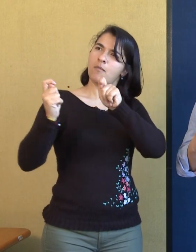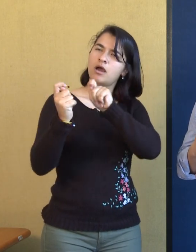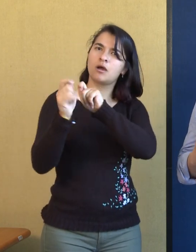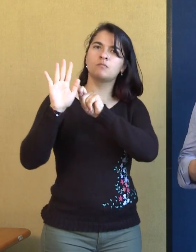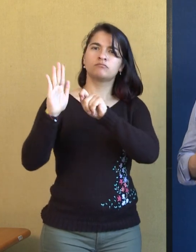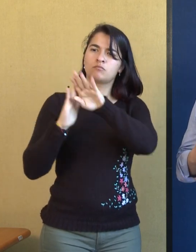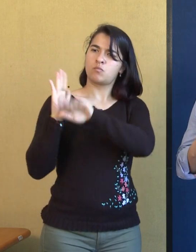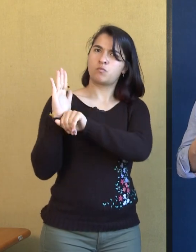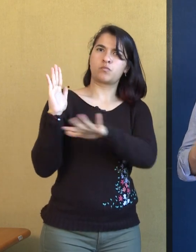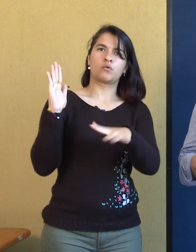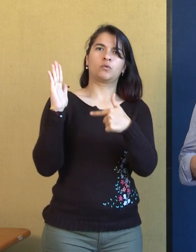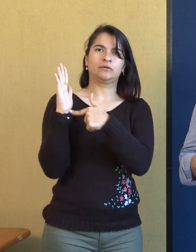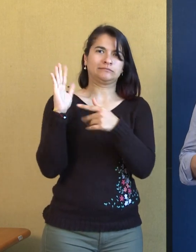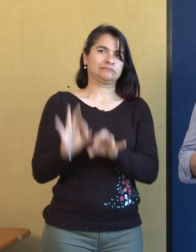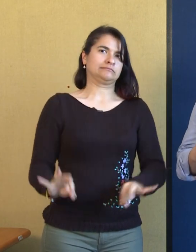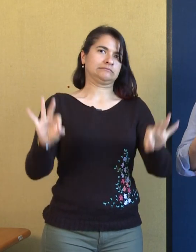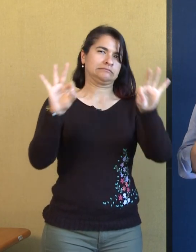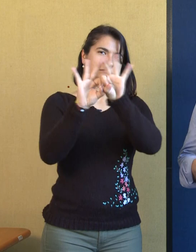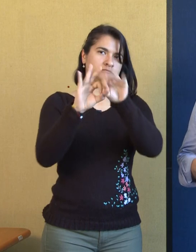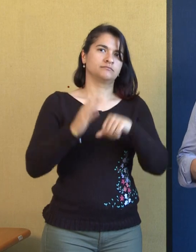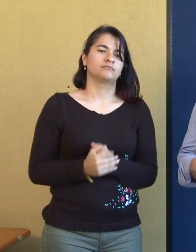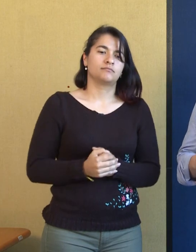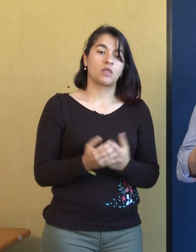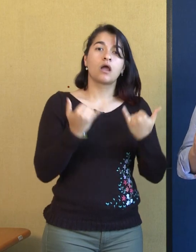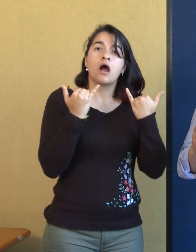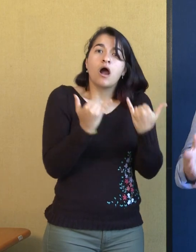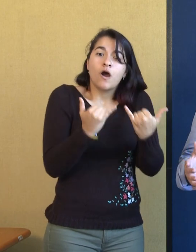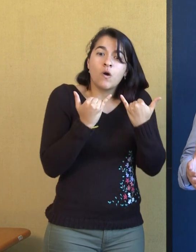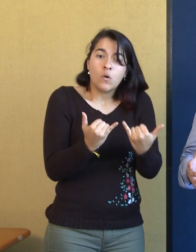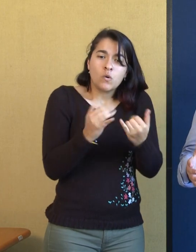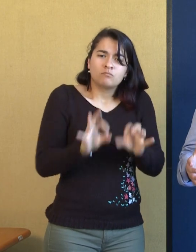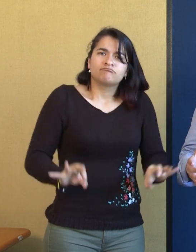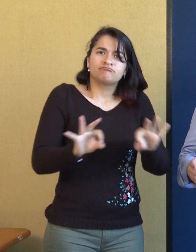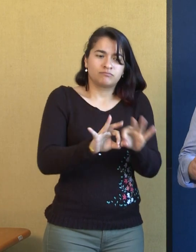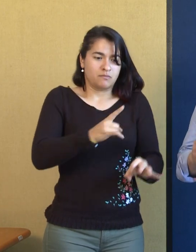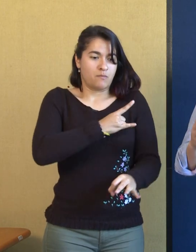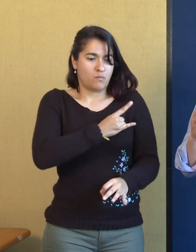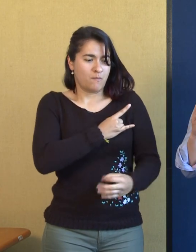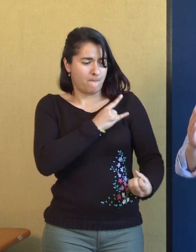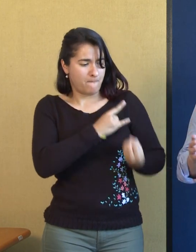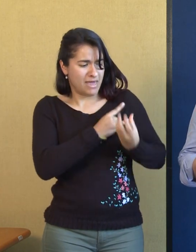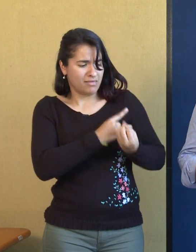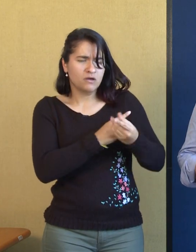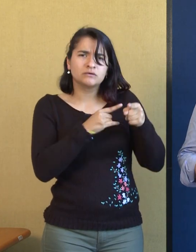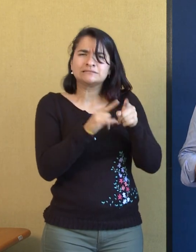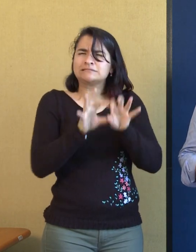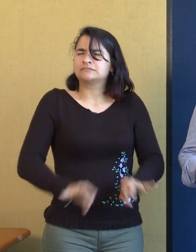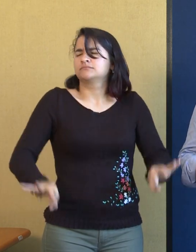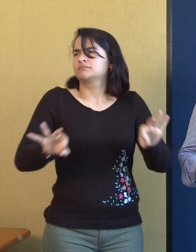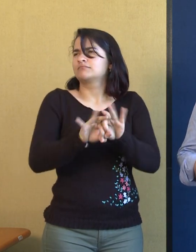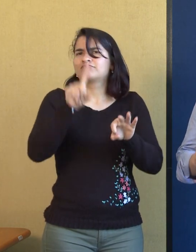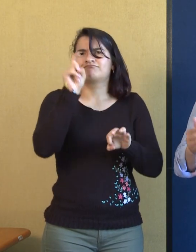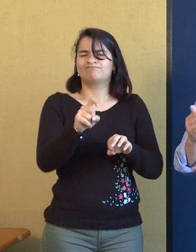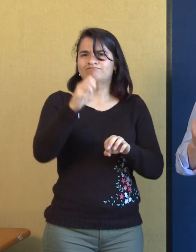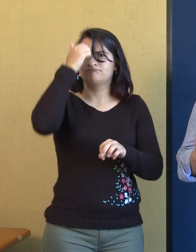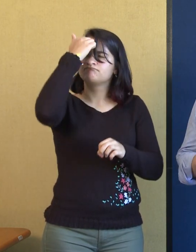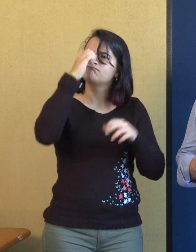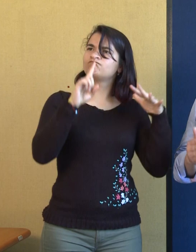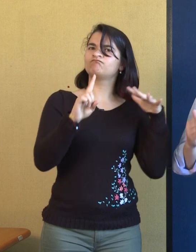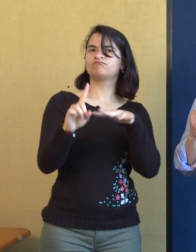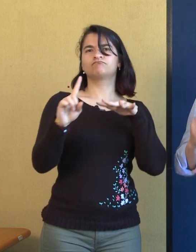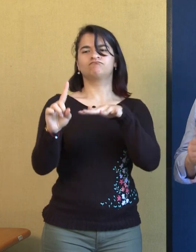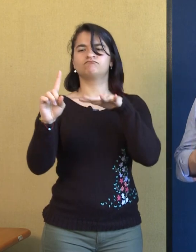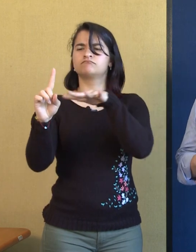fundamental importancia que hoy la Universidad Pedagógica Nacional tenga un papel predominante para el